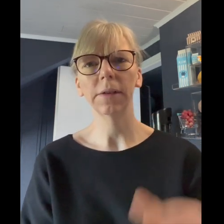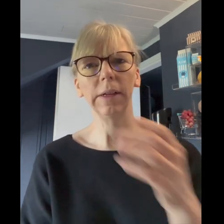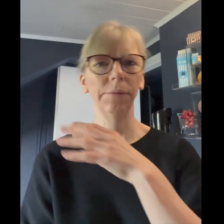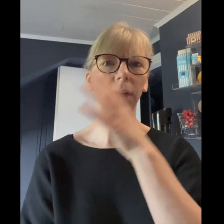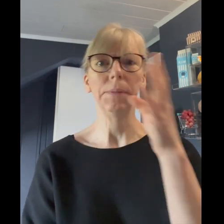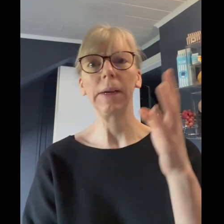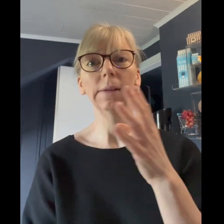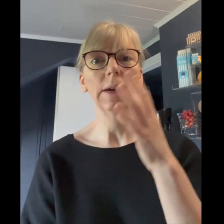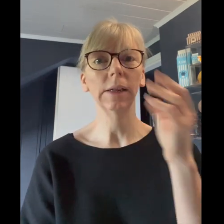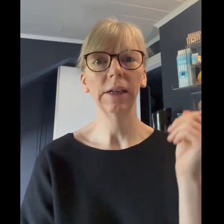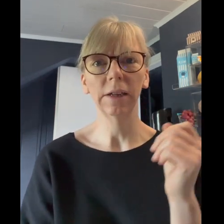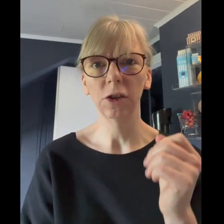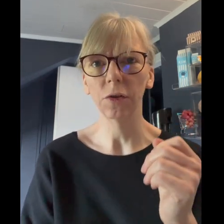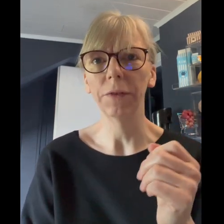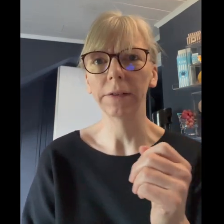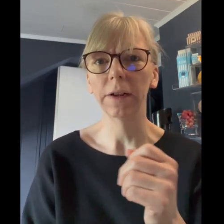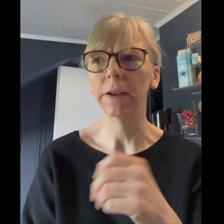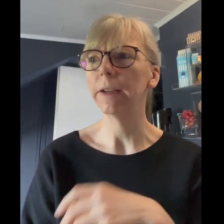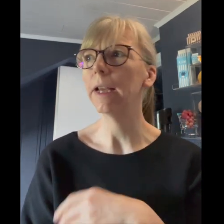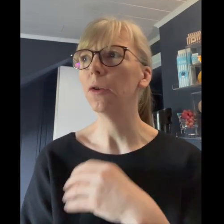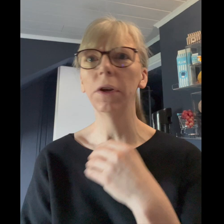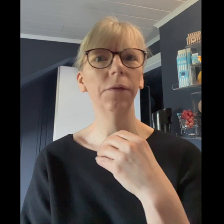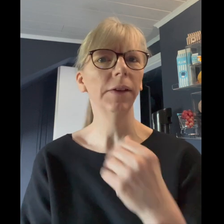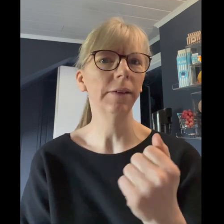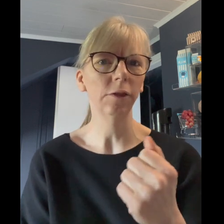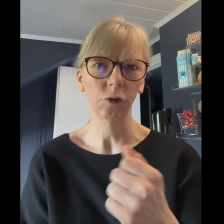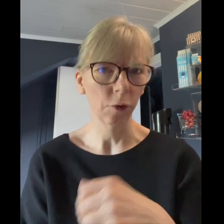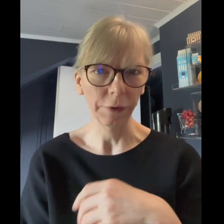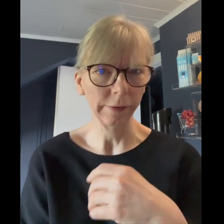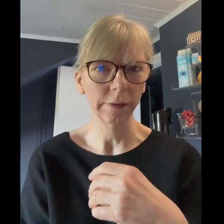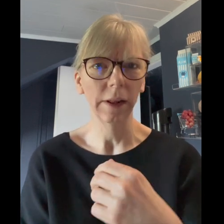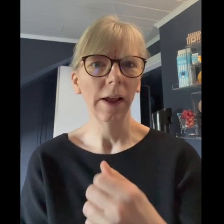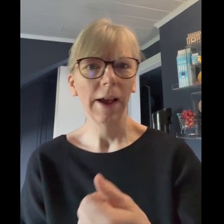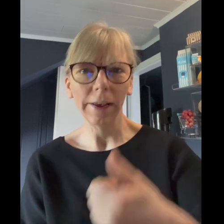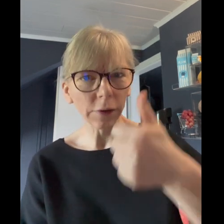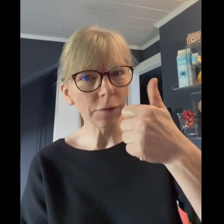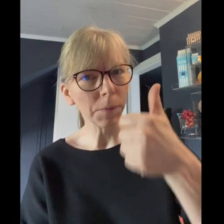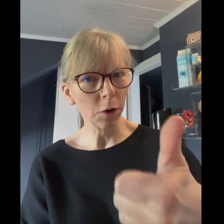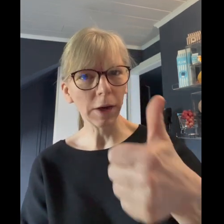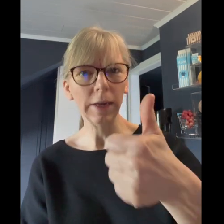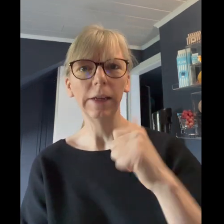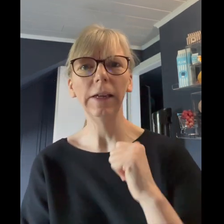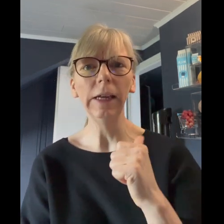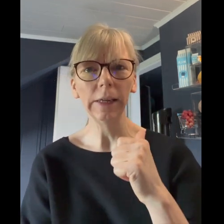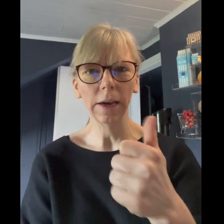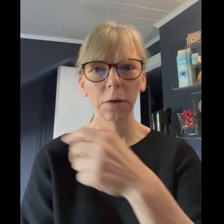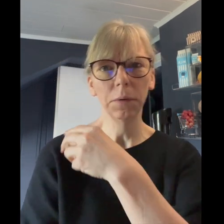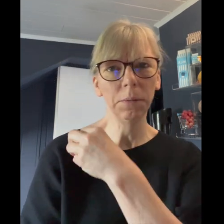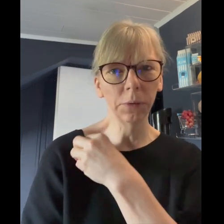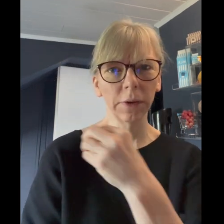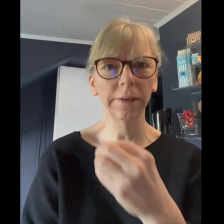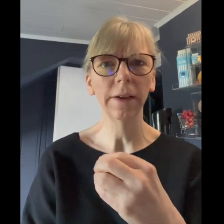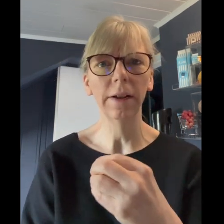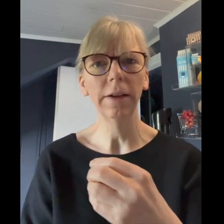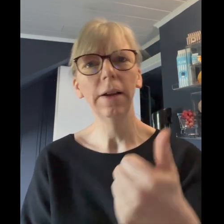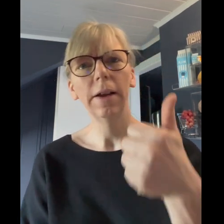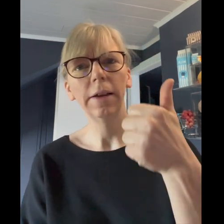wird immer gesagt regt den stoffwechsel an ja leute was ist stoffwechsel also ich verbrauche energie ja über die muskelzellen ich